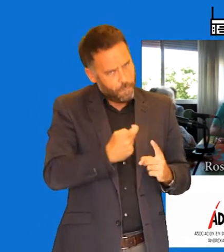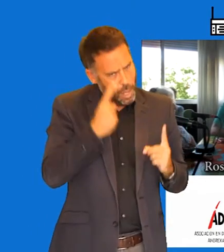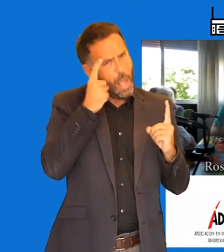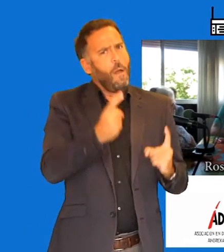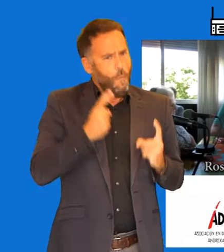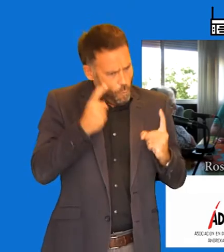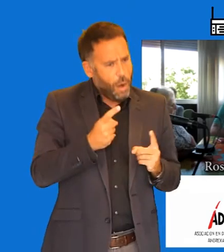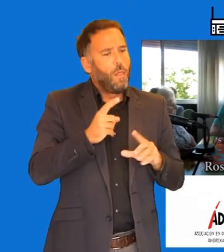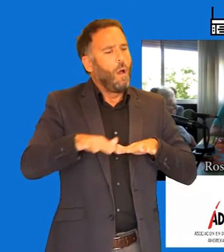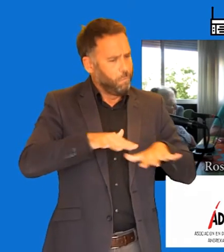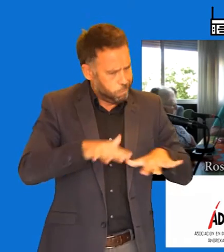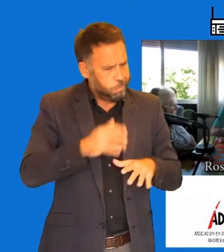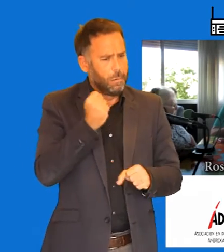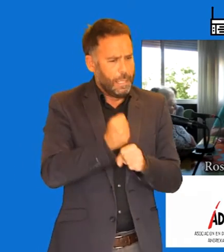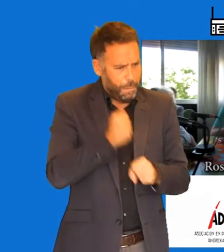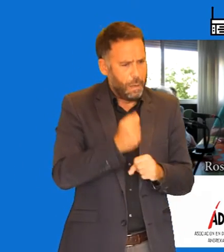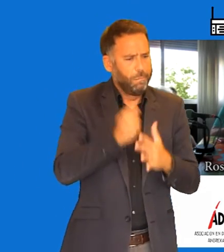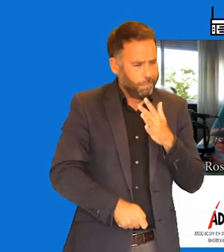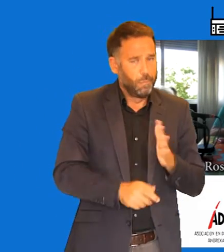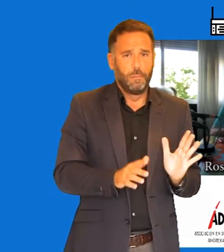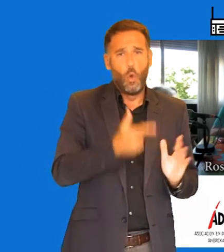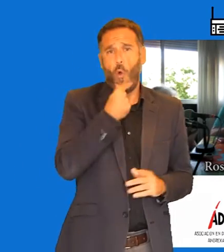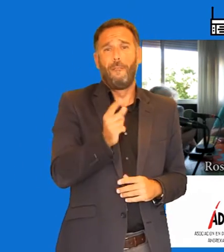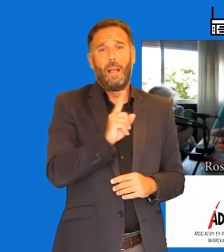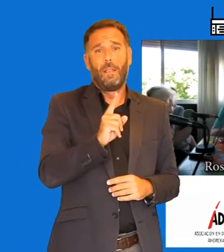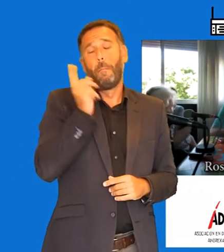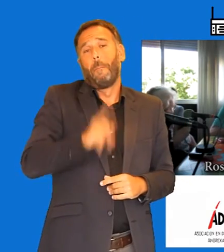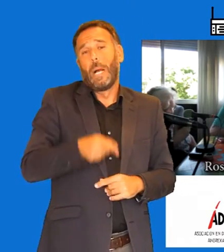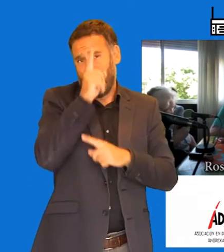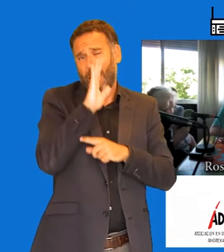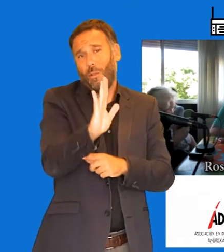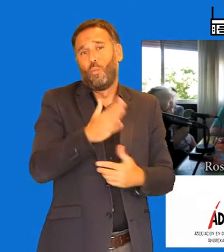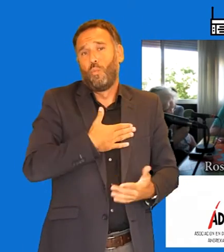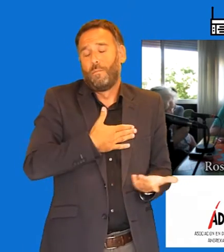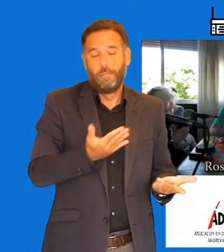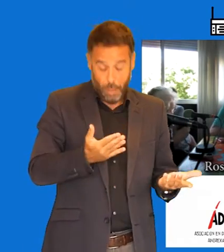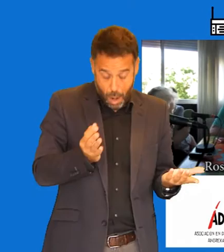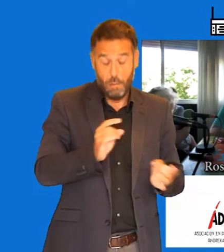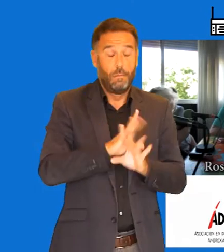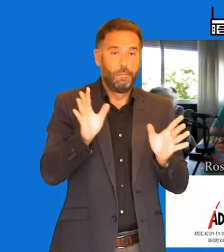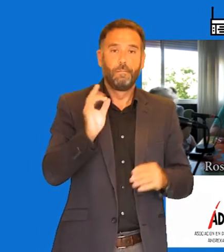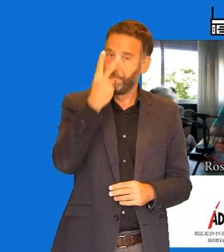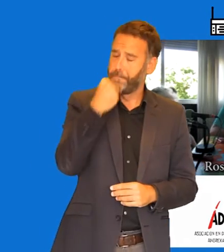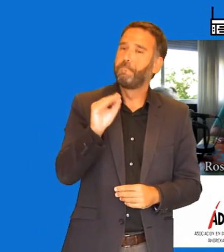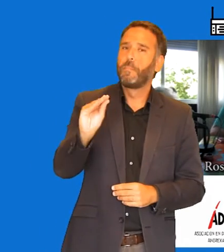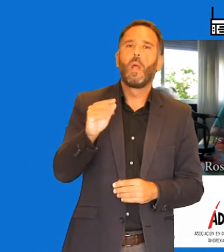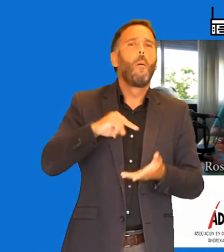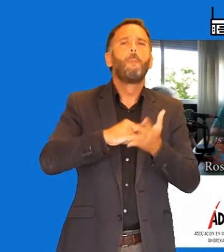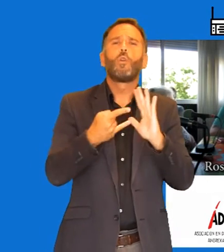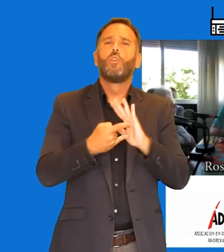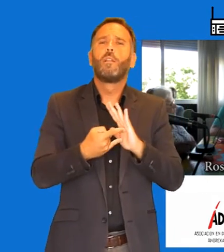las cosas complicadas se sale, pero depende mucho de la voluntad que le echemos. Ahí está. Claro que sí. Bueno, ¿qué proyectos realizáis?